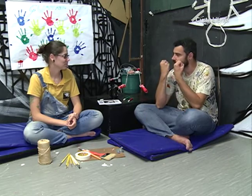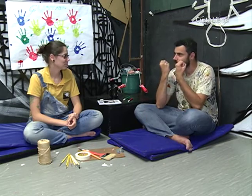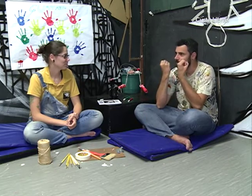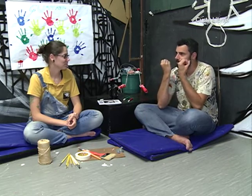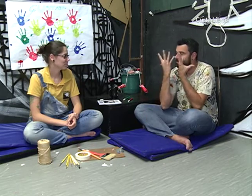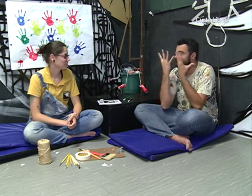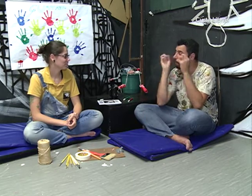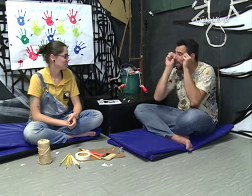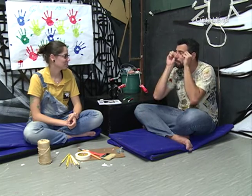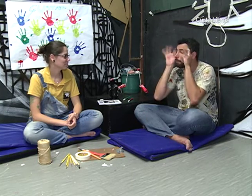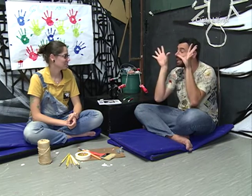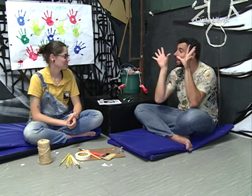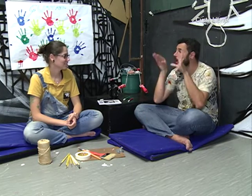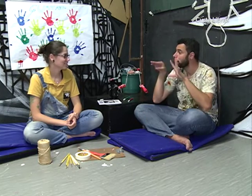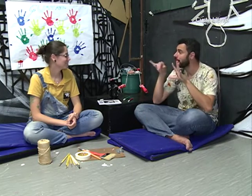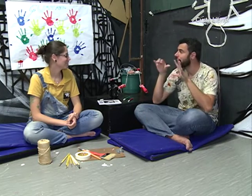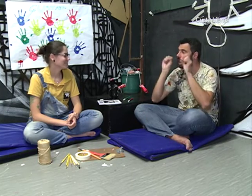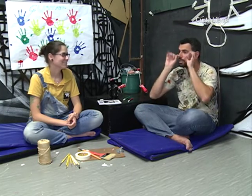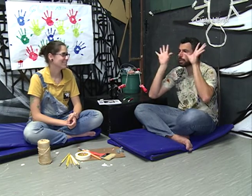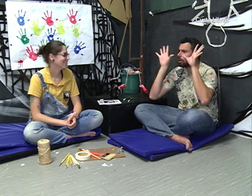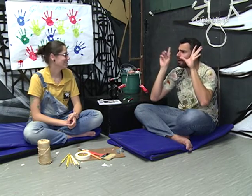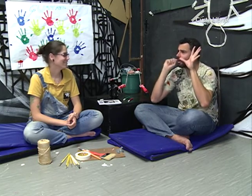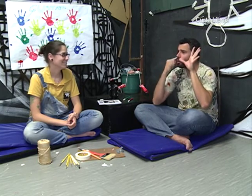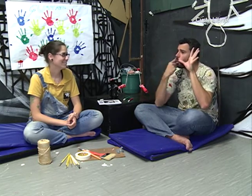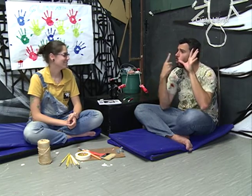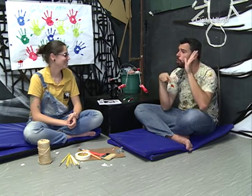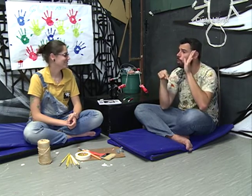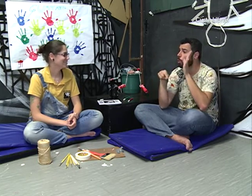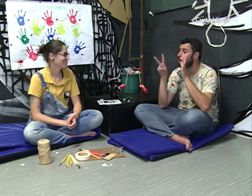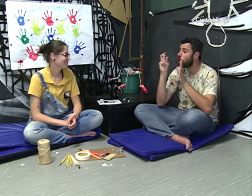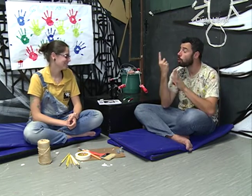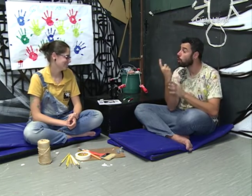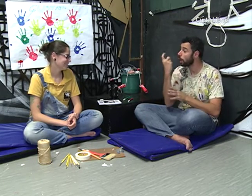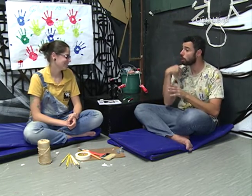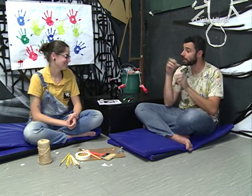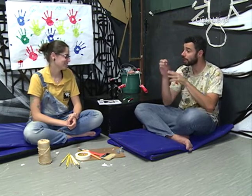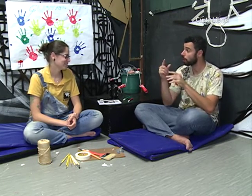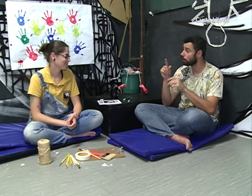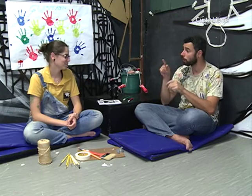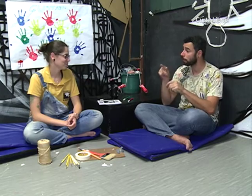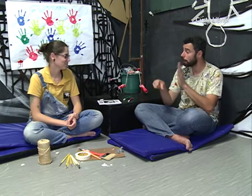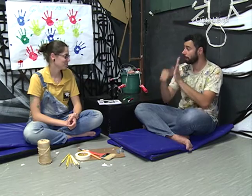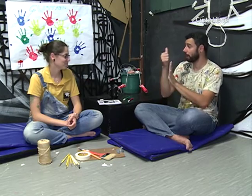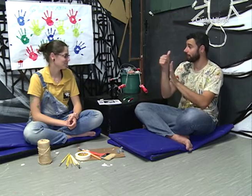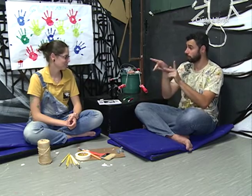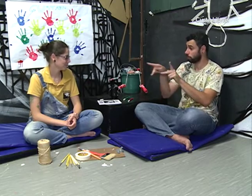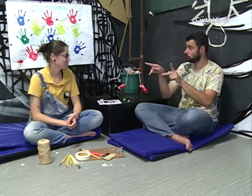Meus olhos brilharam. Era a primeira vez que eu trabalhava numa turma somente de surdos.